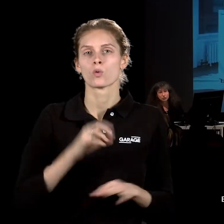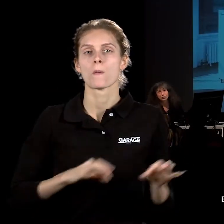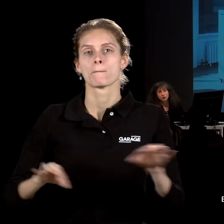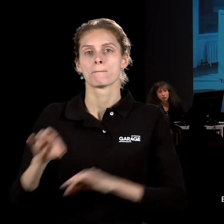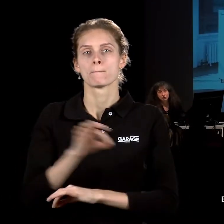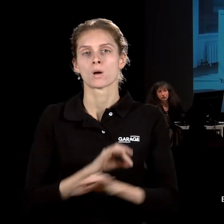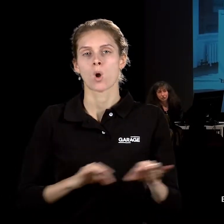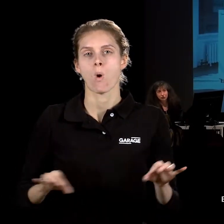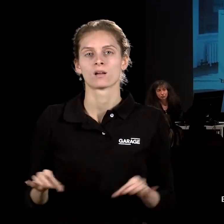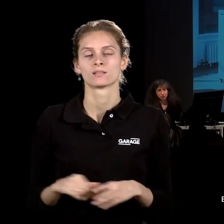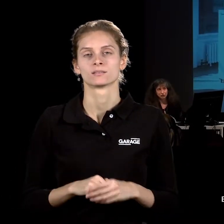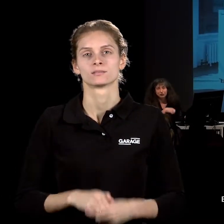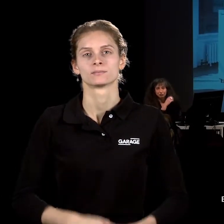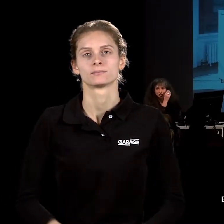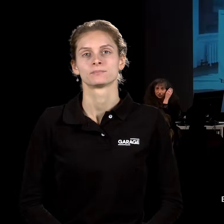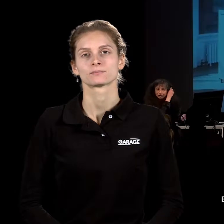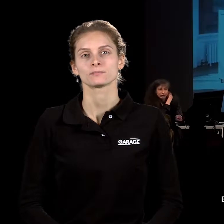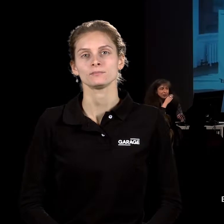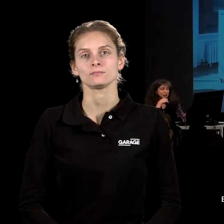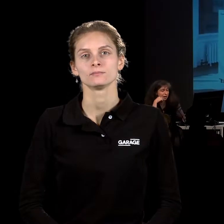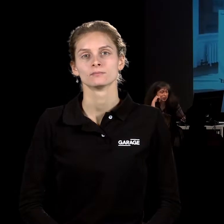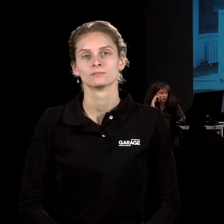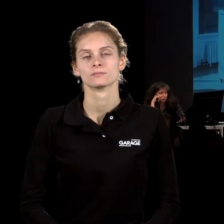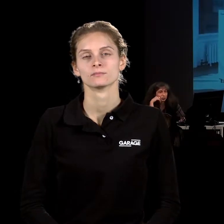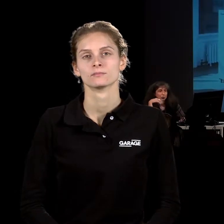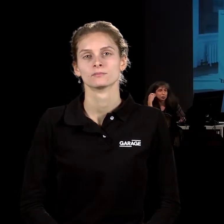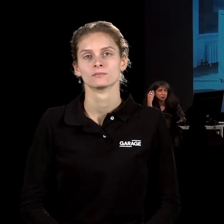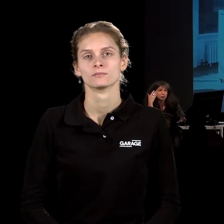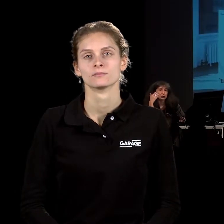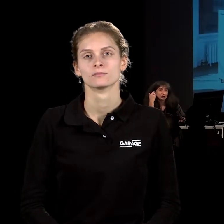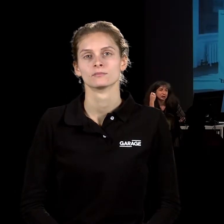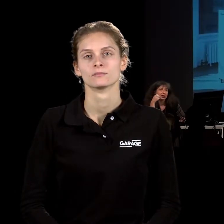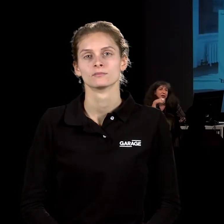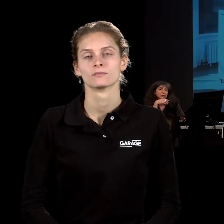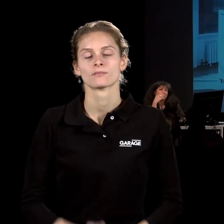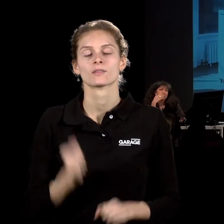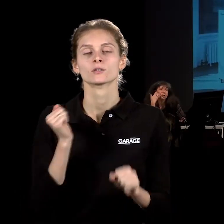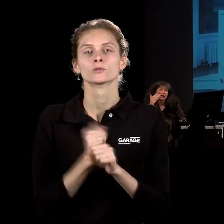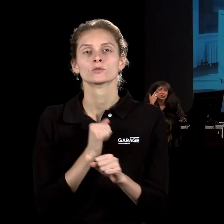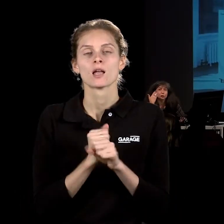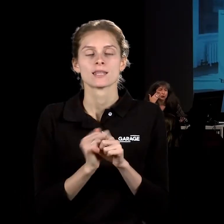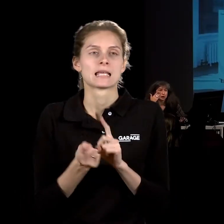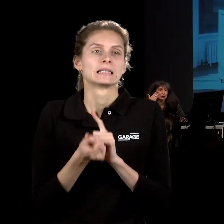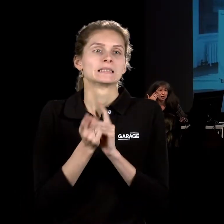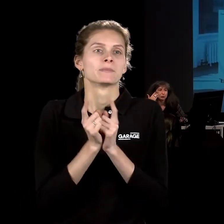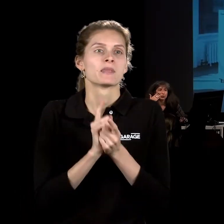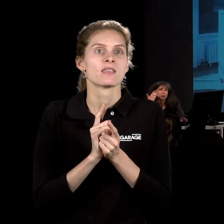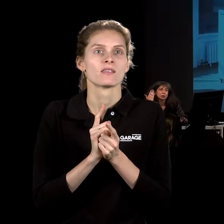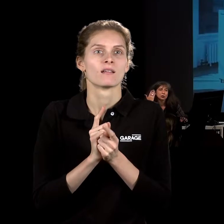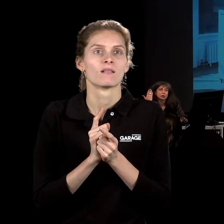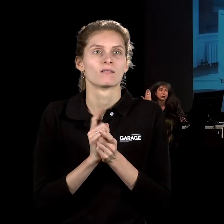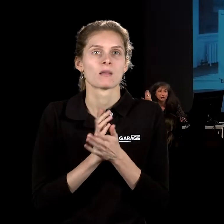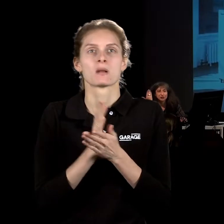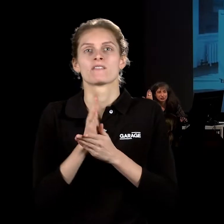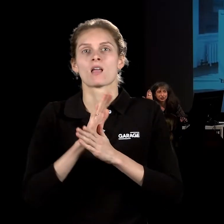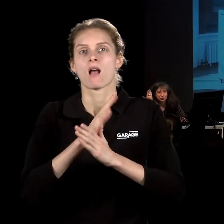группы «Ефлюкс», с которым вдохновлена в том числе идея имитирования. Вот такое создание, изменение функции галереи. То есть это